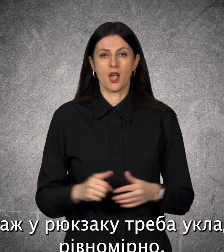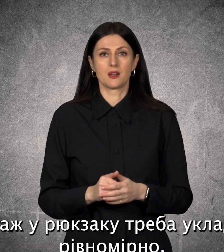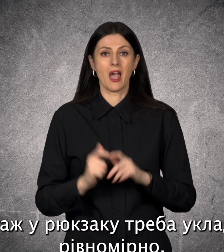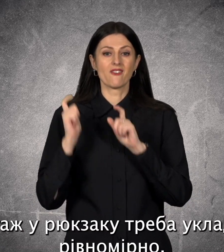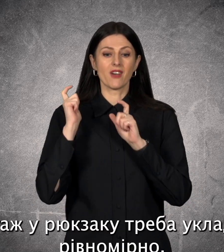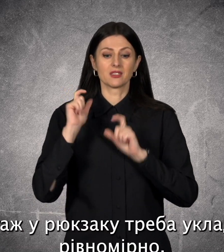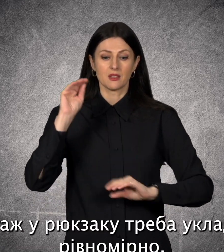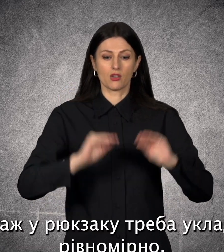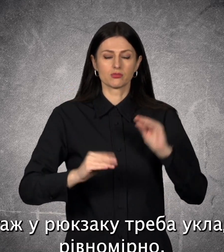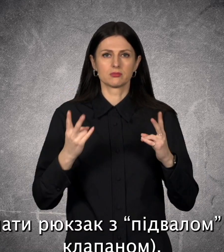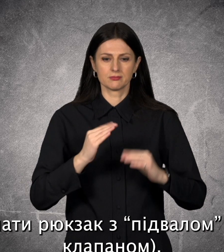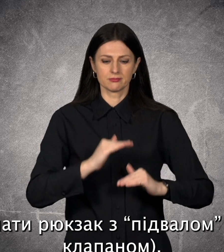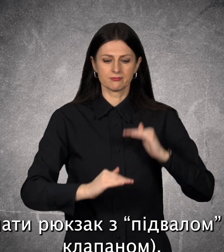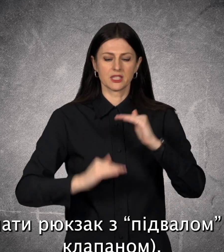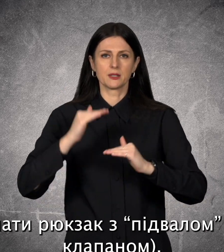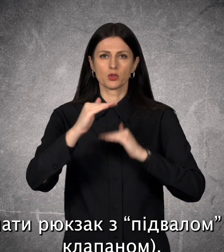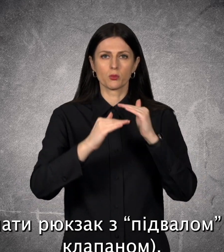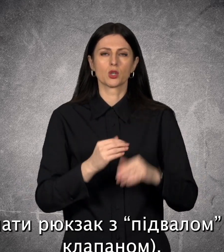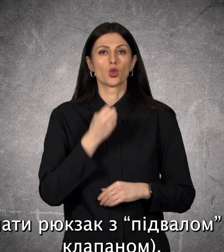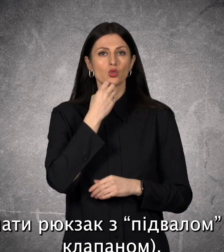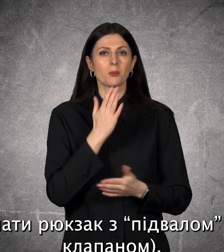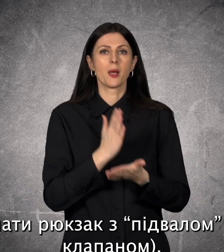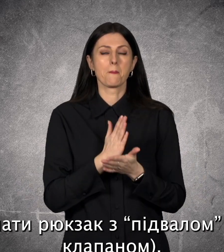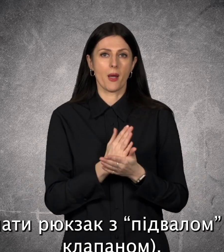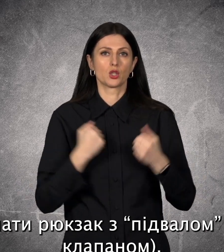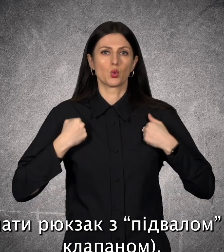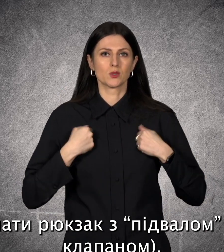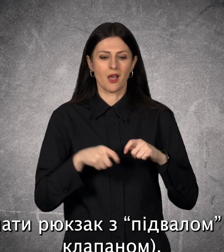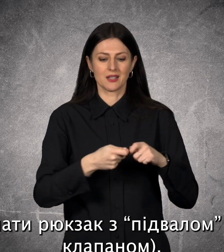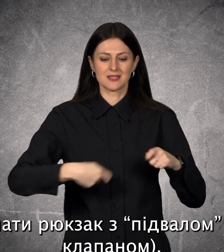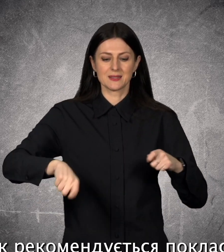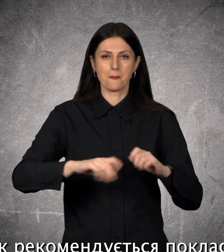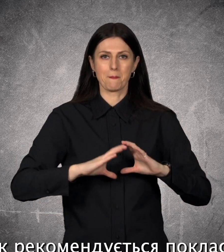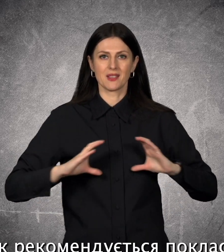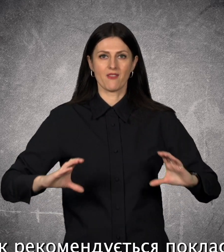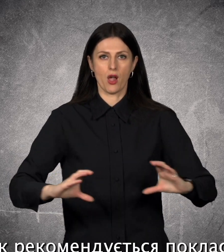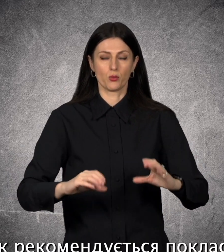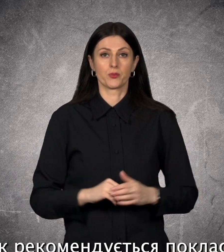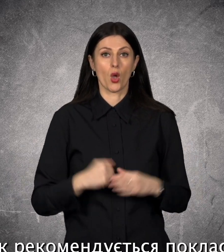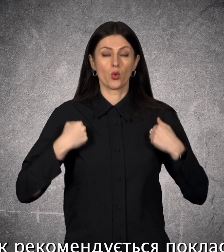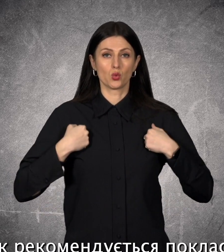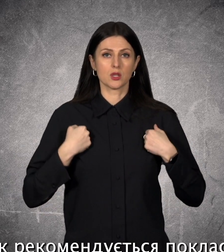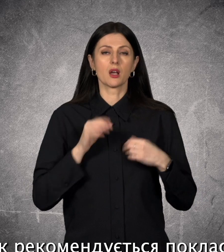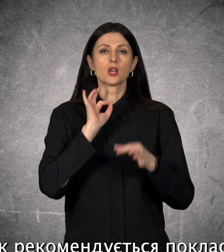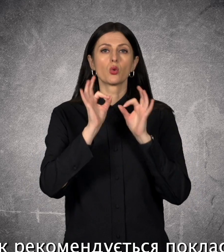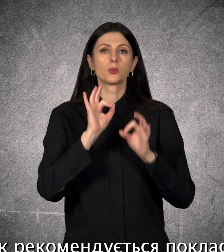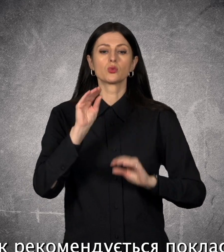укладати рівномірно. Добре мати рюкзак з підвалом, нижнім клапаном. У рюкзак рекомендується покласти таке.